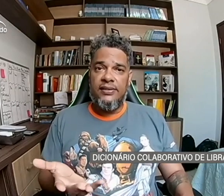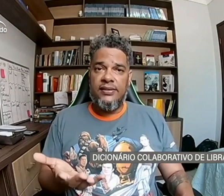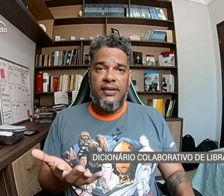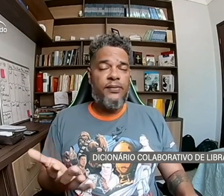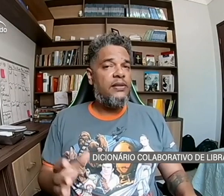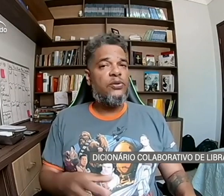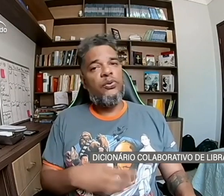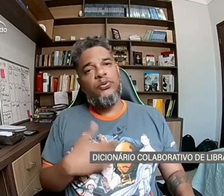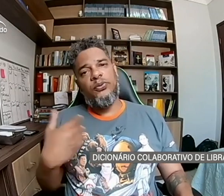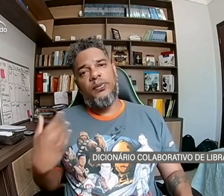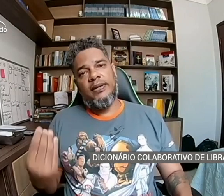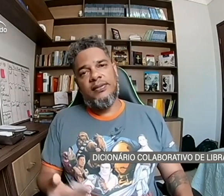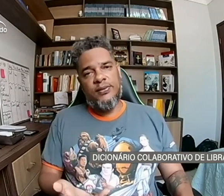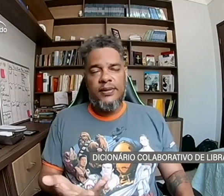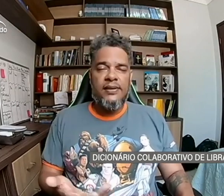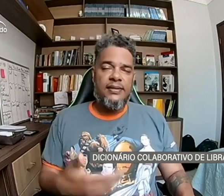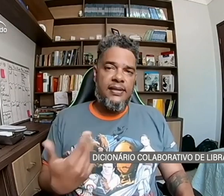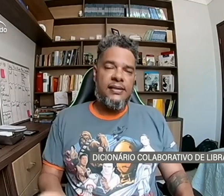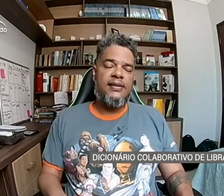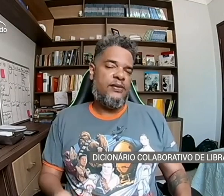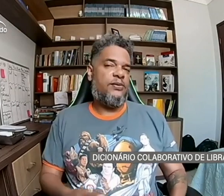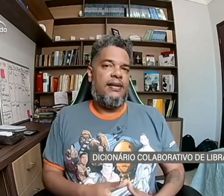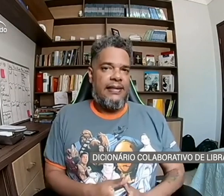sinal e todo o Brasil ter acesso a ele.